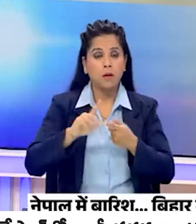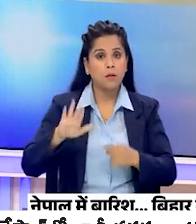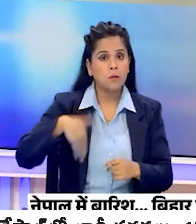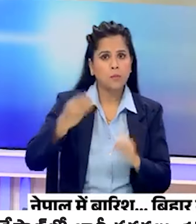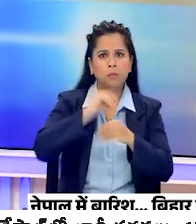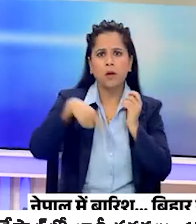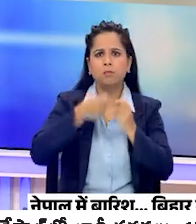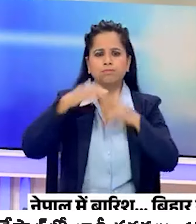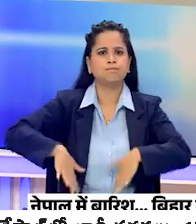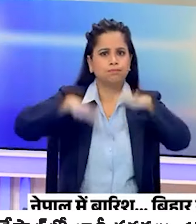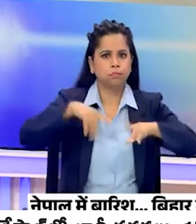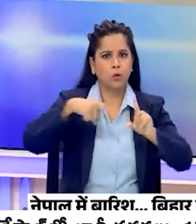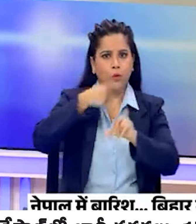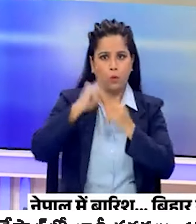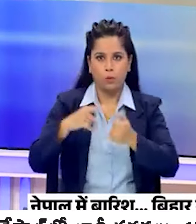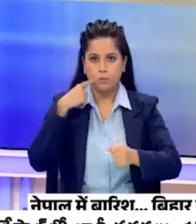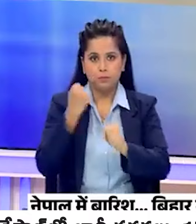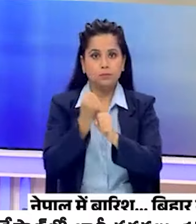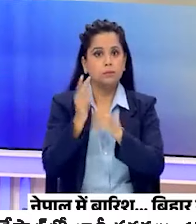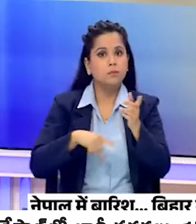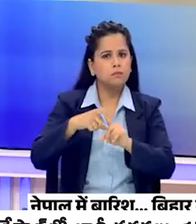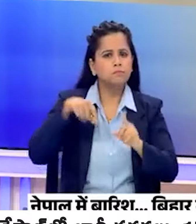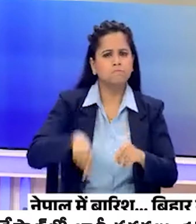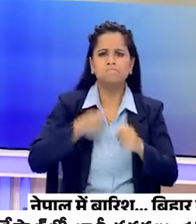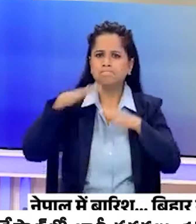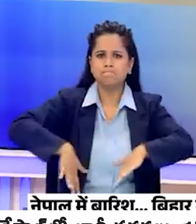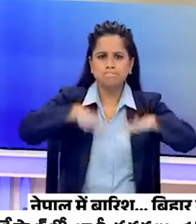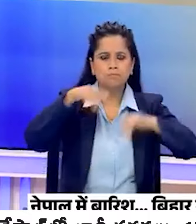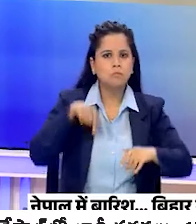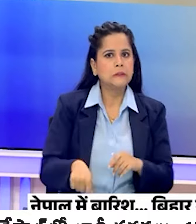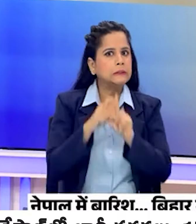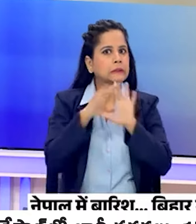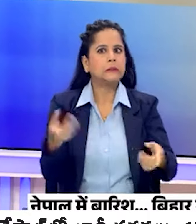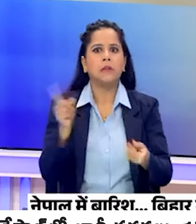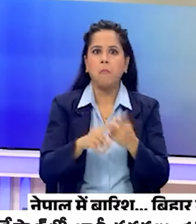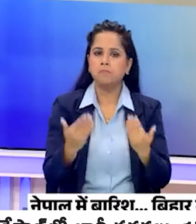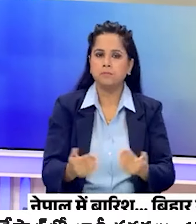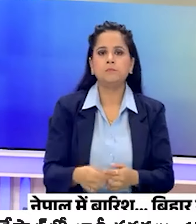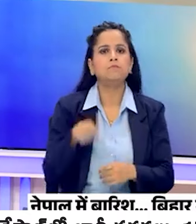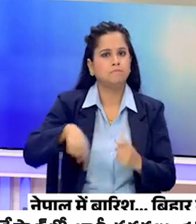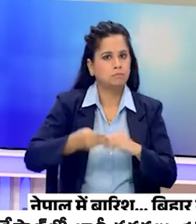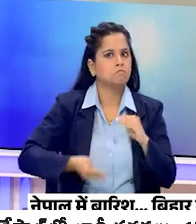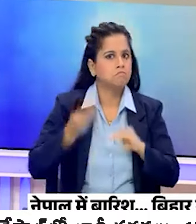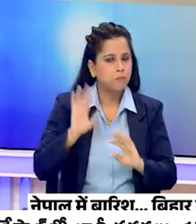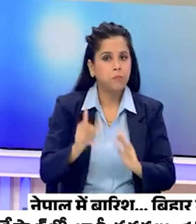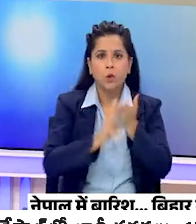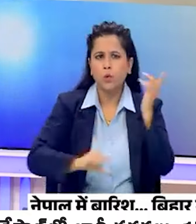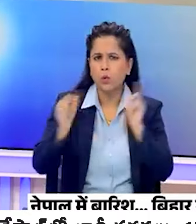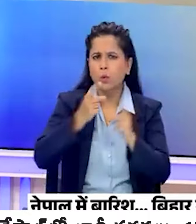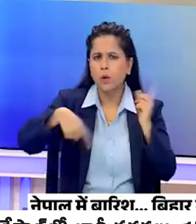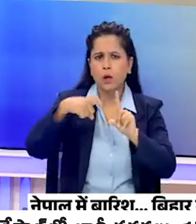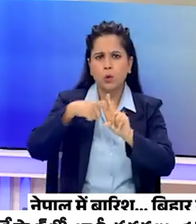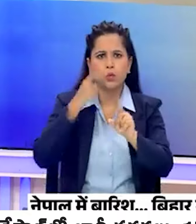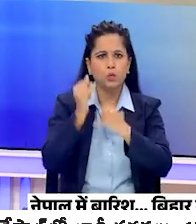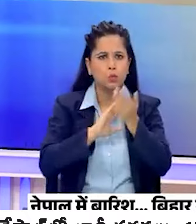बिहार में बार कोशी और गंड़क समेथ तमाम प्रमुखनदियां खत्रे के निशान से बाहर यूपी के कुशिनगर समेथ कुछ